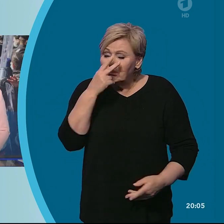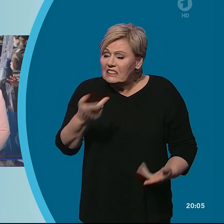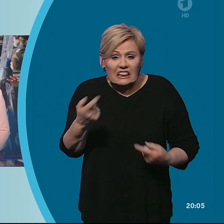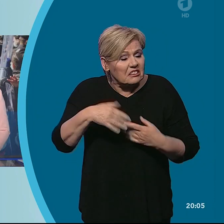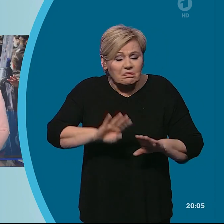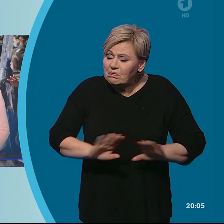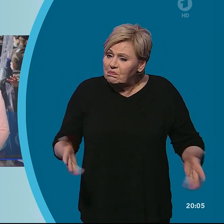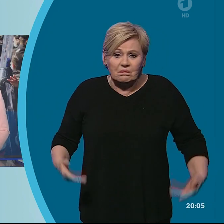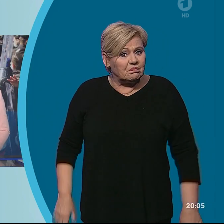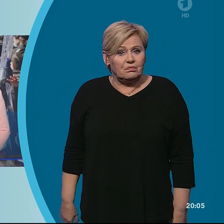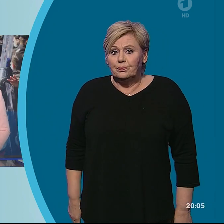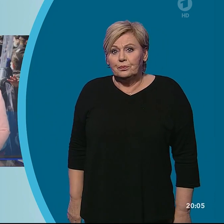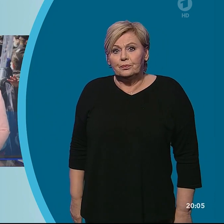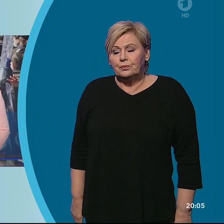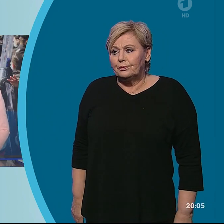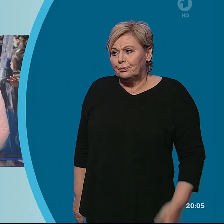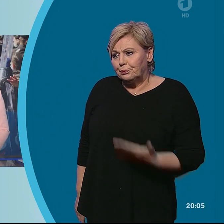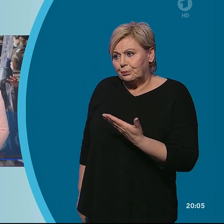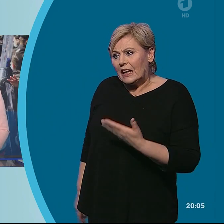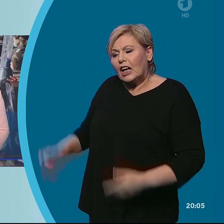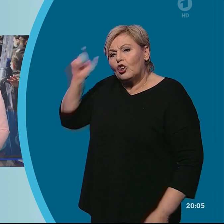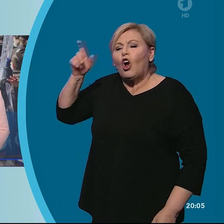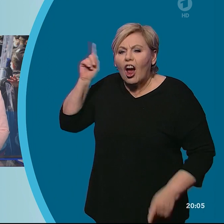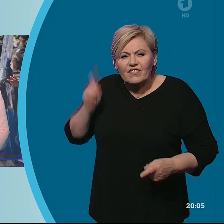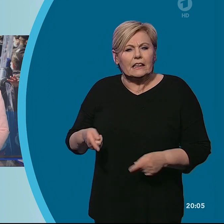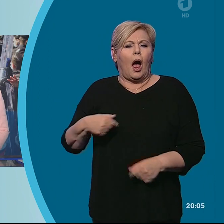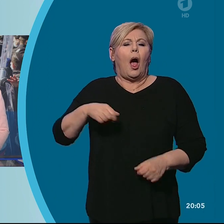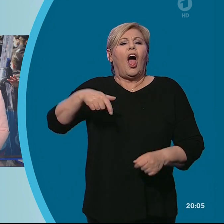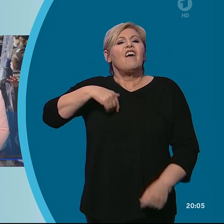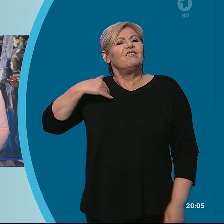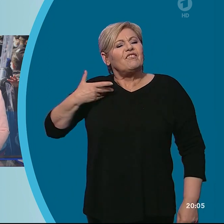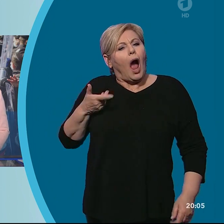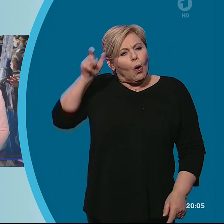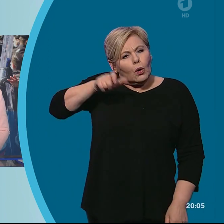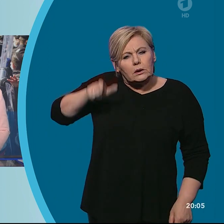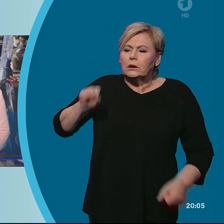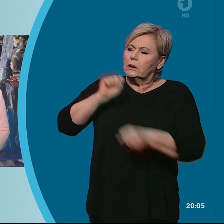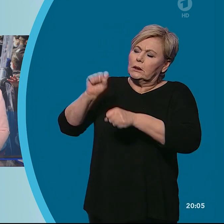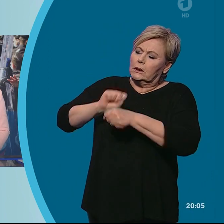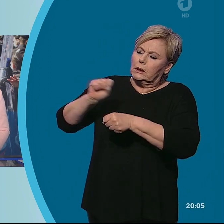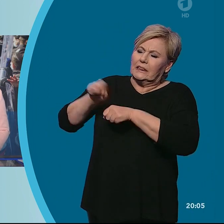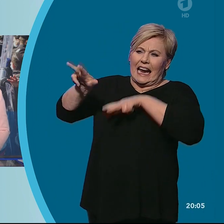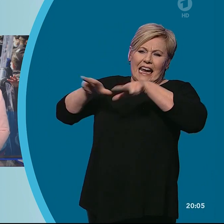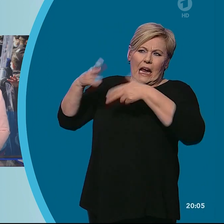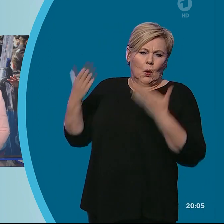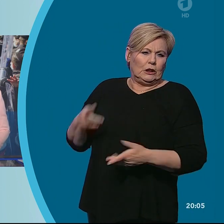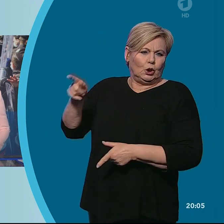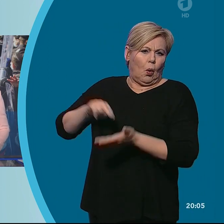In der Türkei haben erneut tausende Frauen gegen die Politik der Regierung protestiert. Hintergrund ist der Austritt des Landes